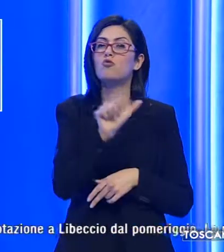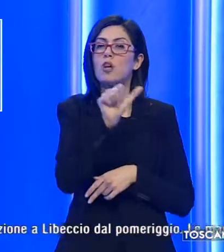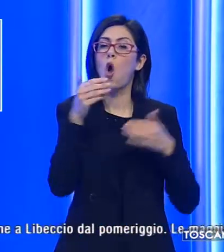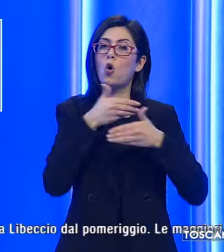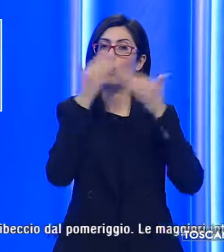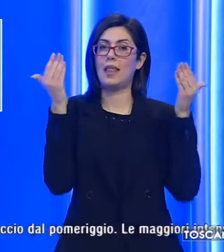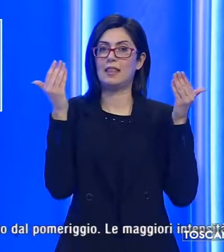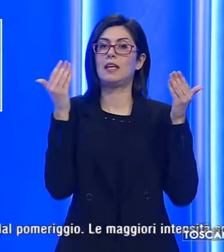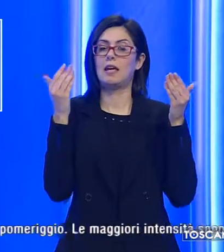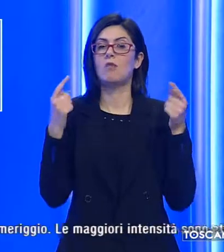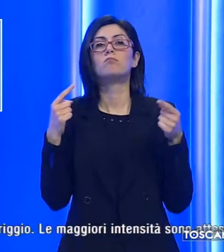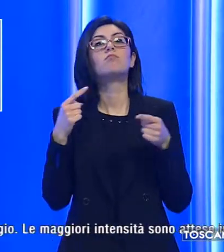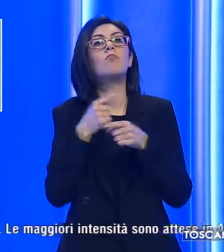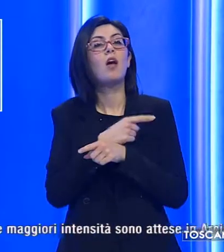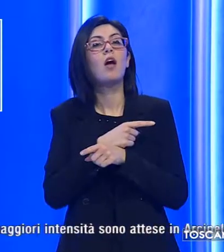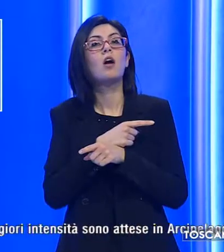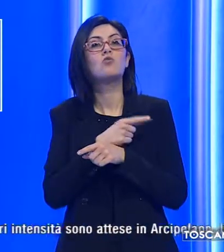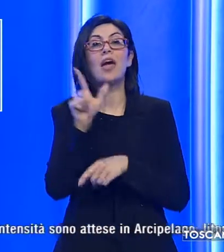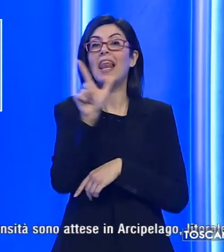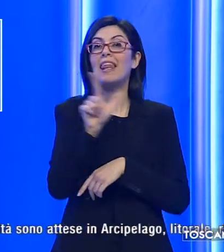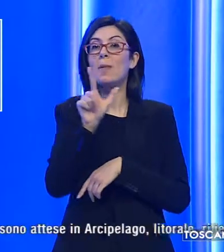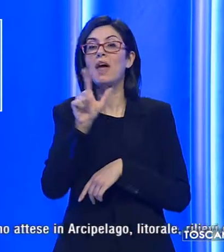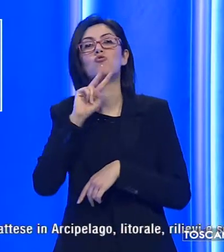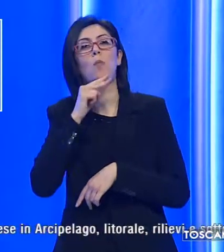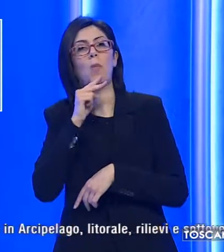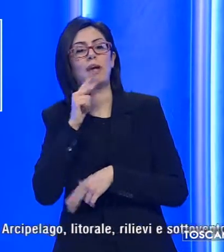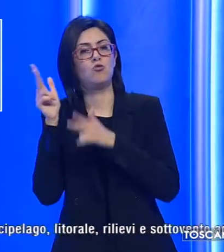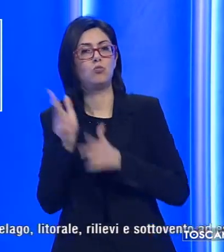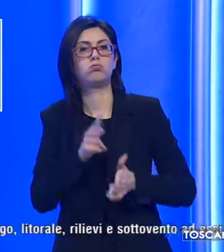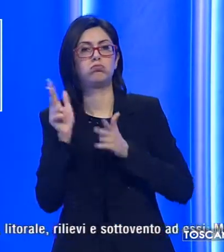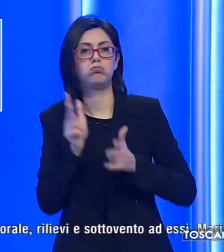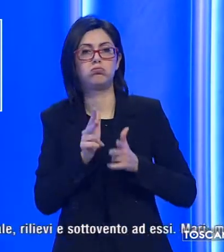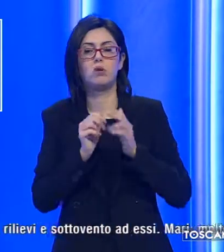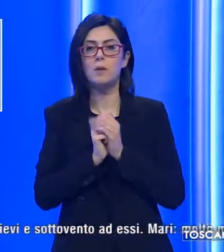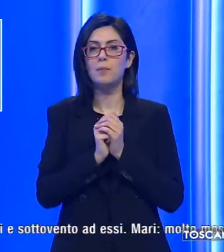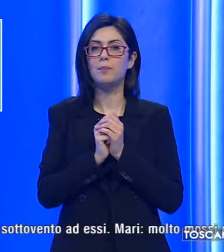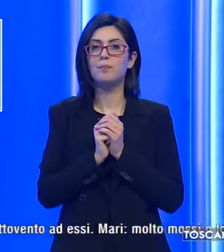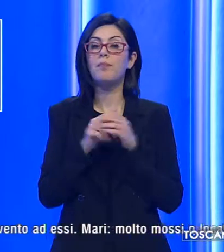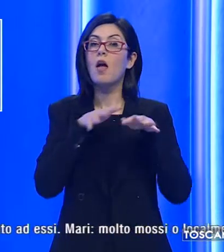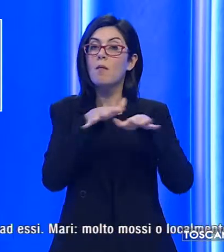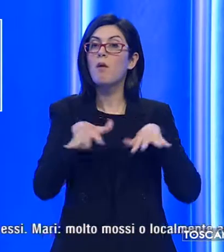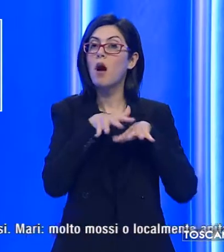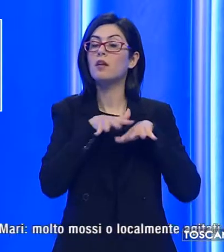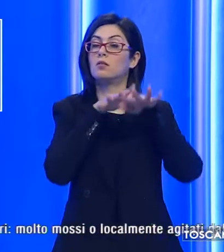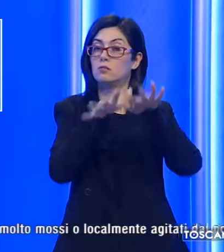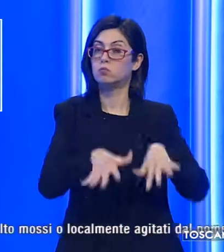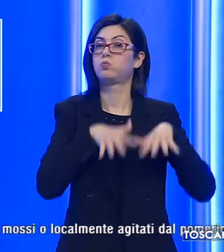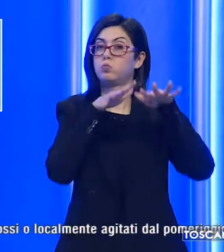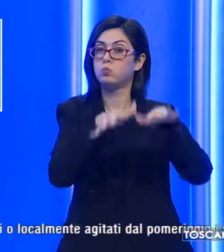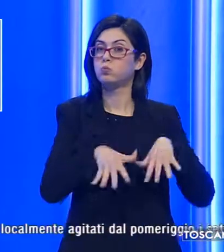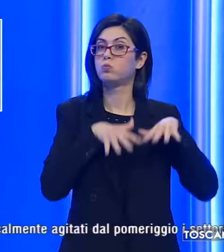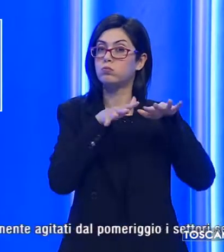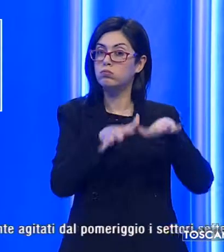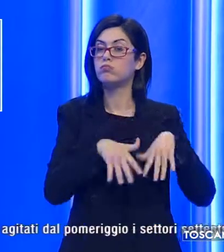in mattinata e invece di libeccio dal pomeriggio. I mari sono molto mossi o